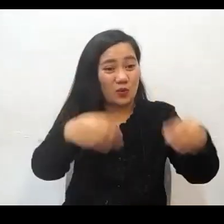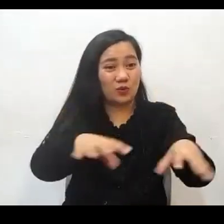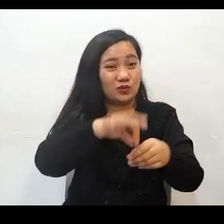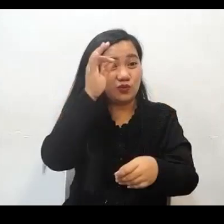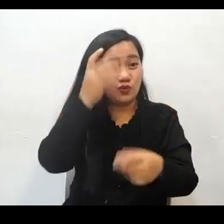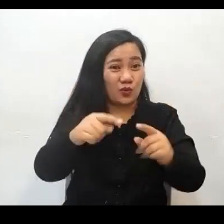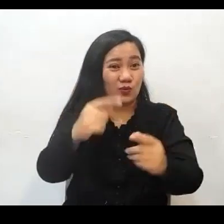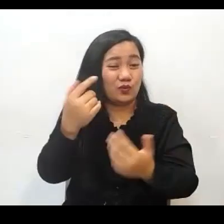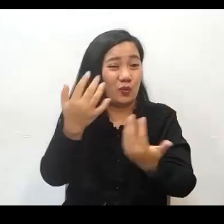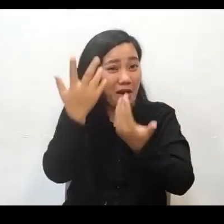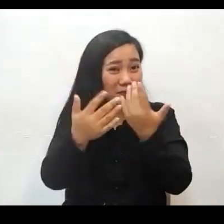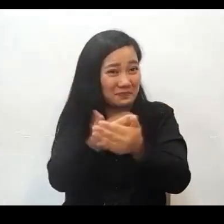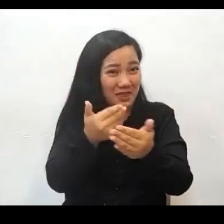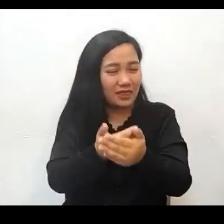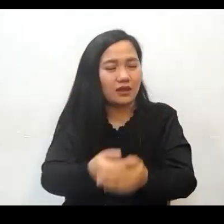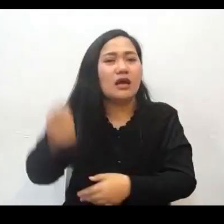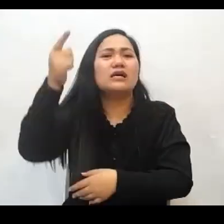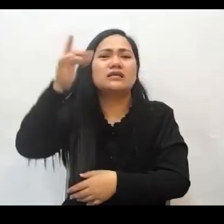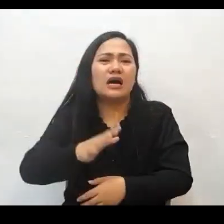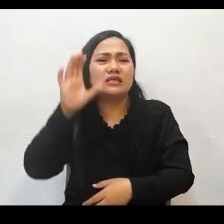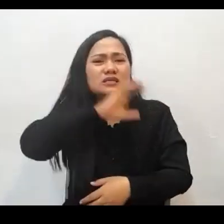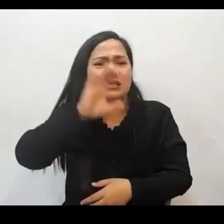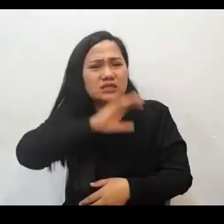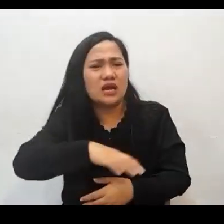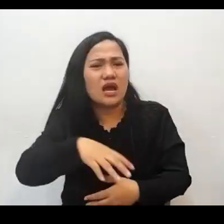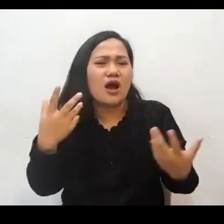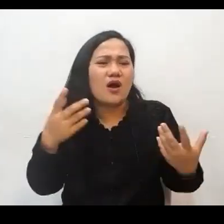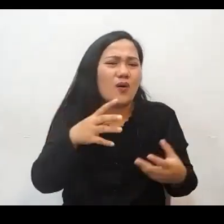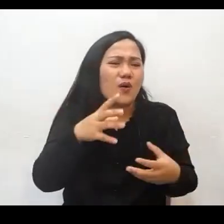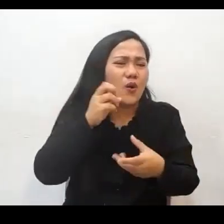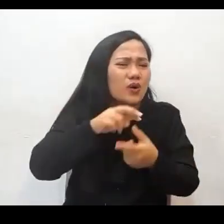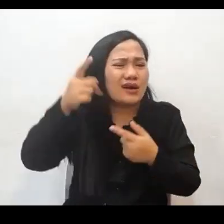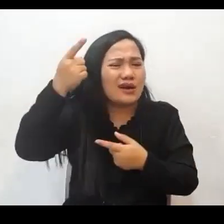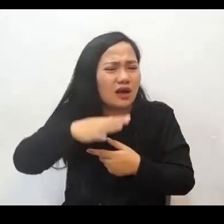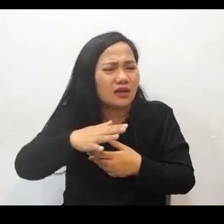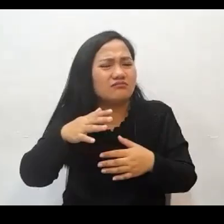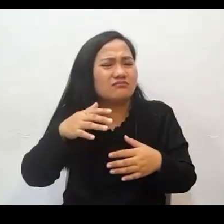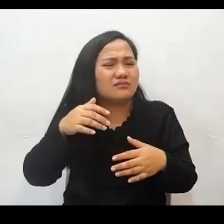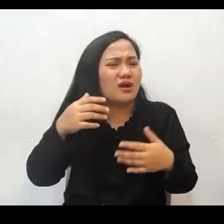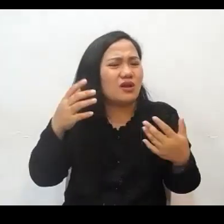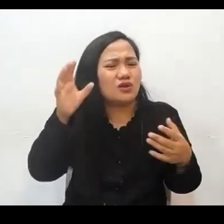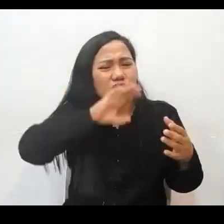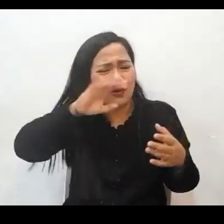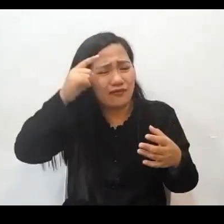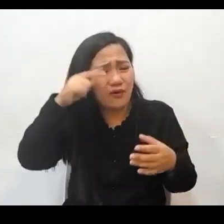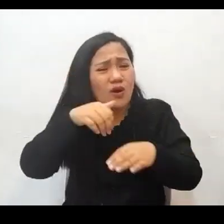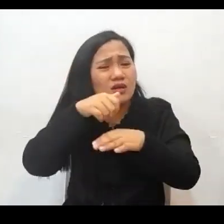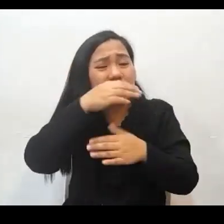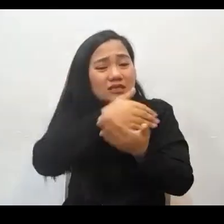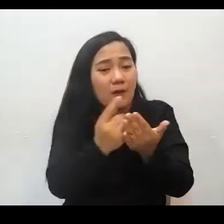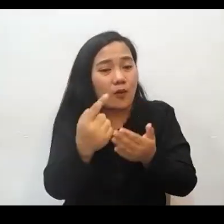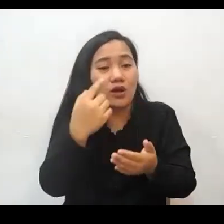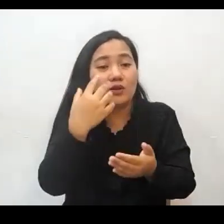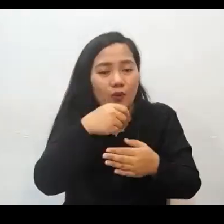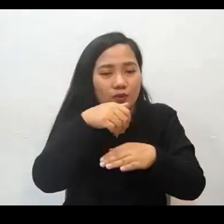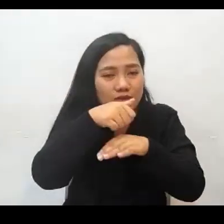At nais isugo ng Diyos ang isang tao upang sila iligtas. So, at the time the Isaiah answered, Here am I, send me. Kaya nang oras